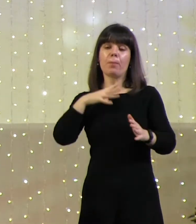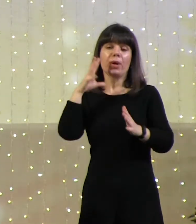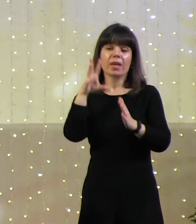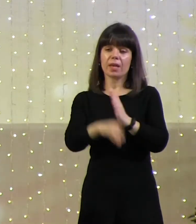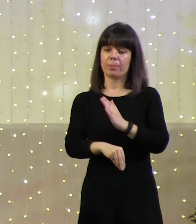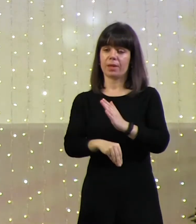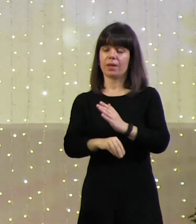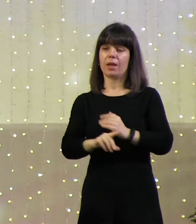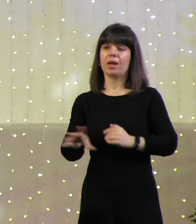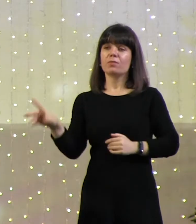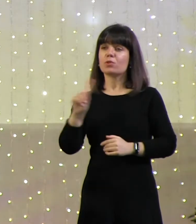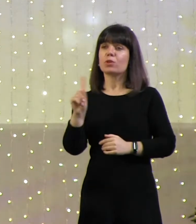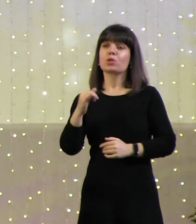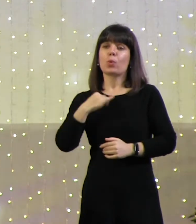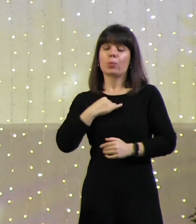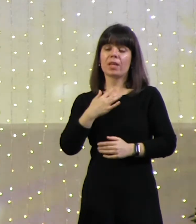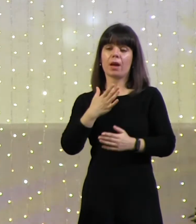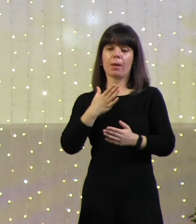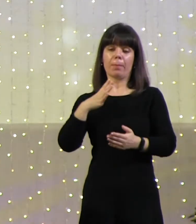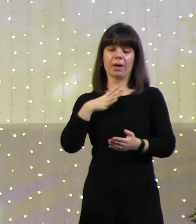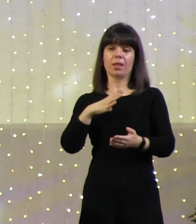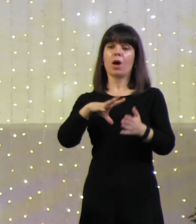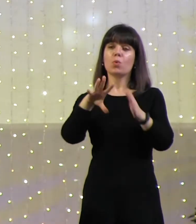Все, что у меня было, украли.